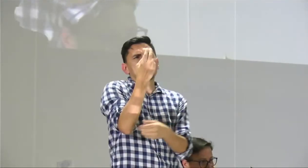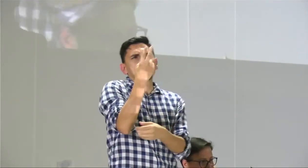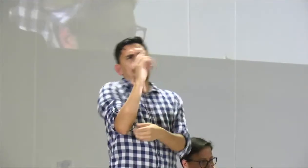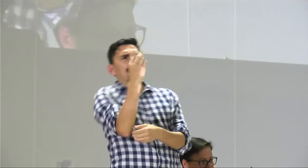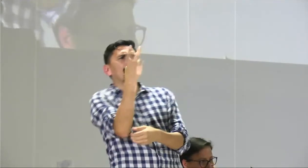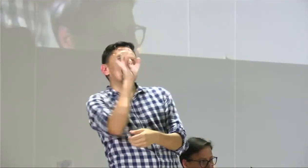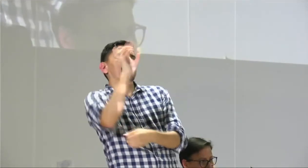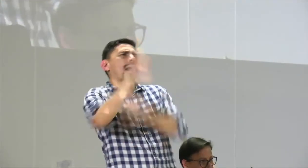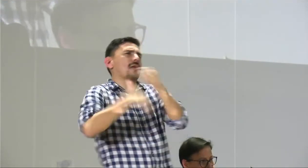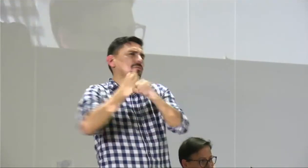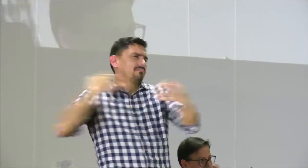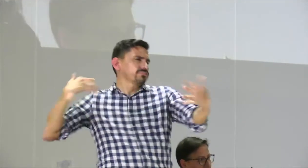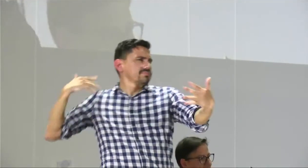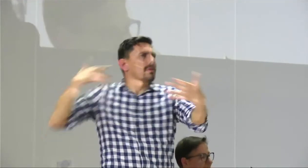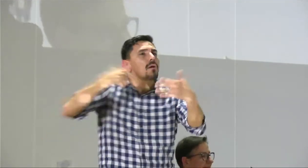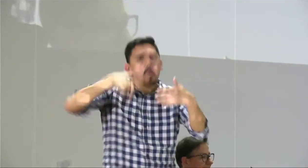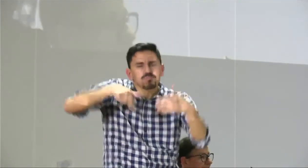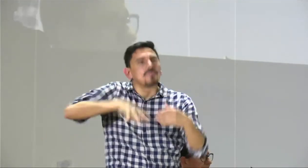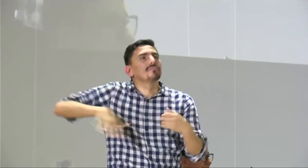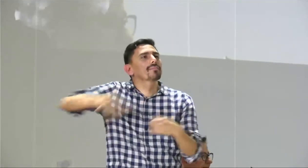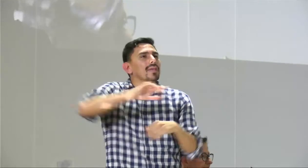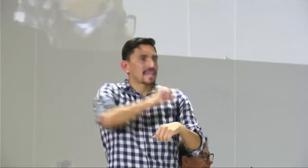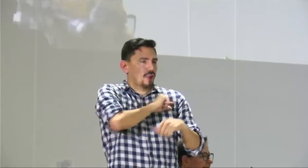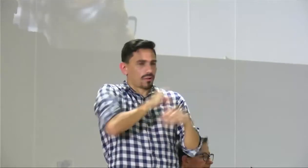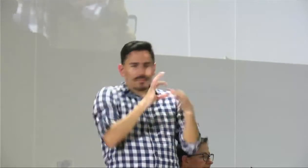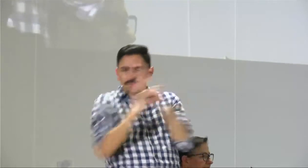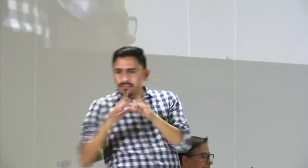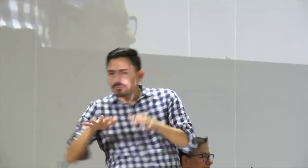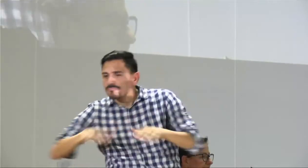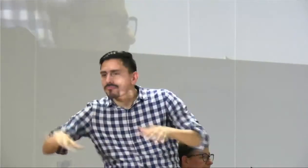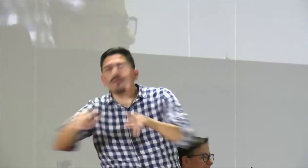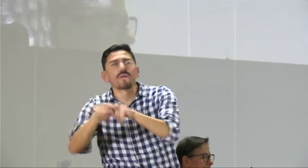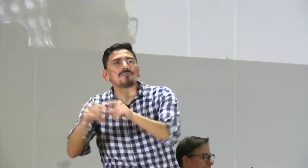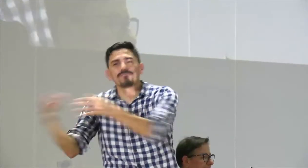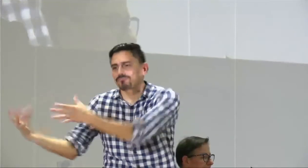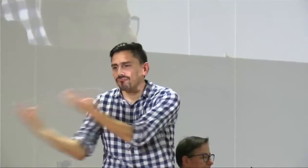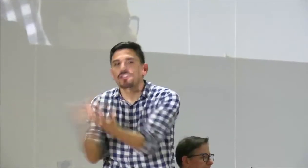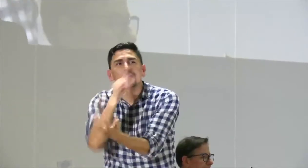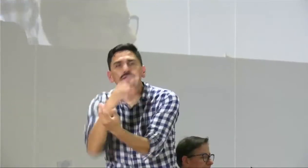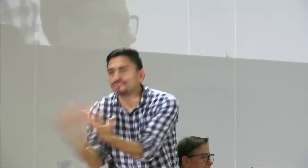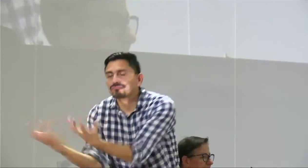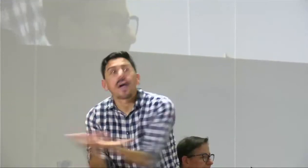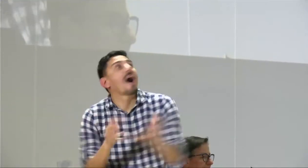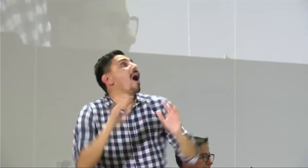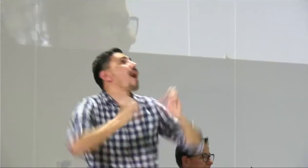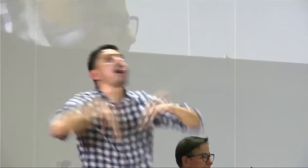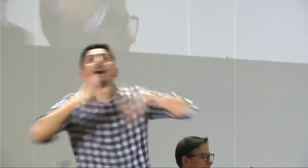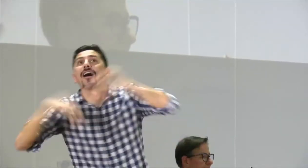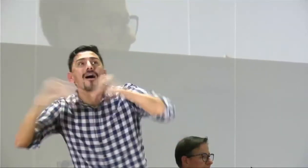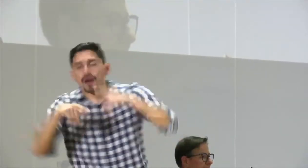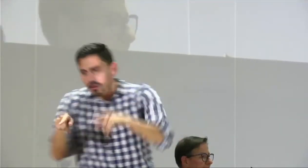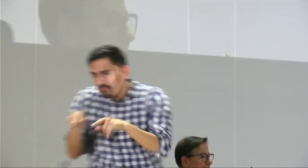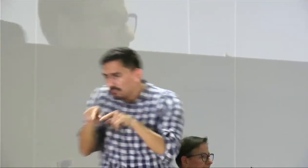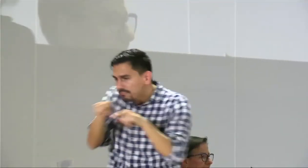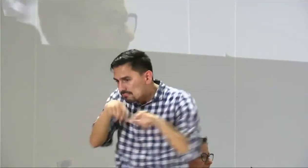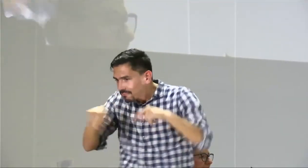de 20 30 años que el INSOR ha querido llevar a los niños a edades